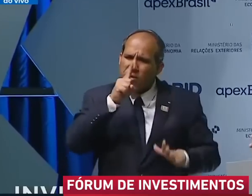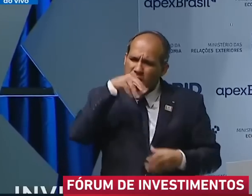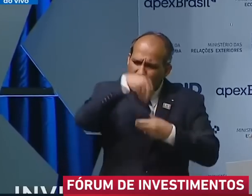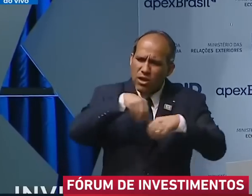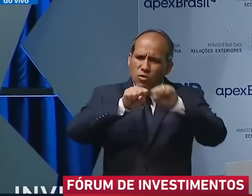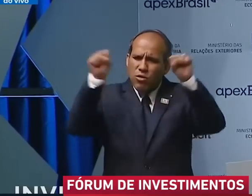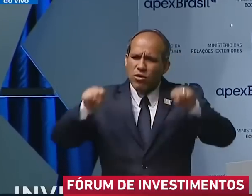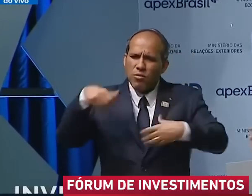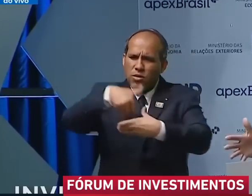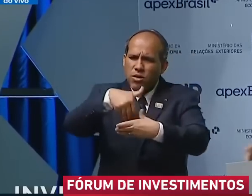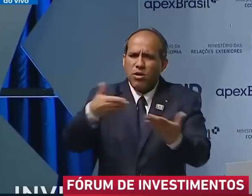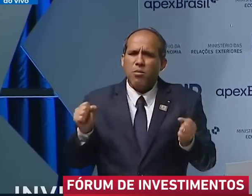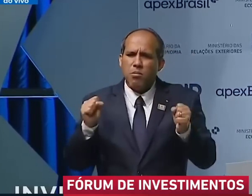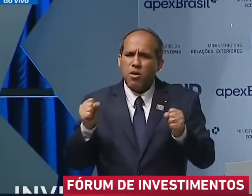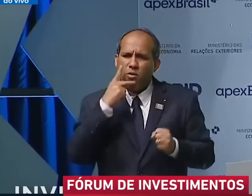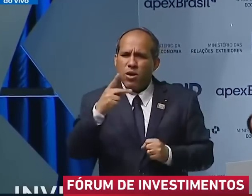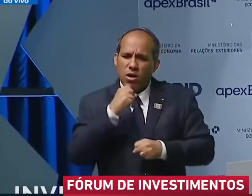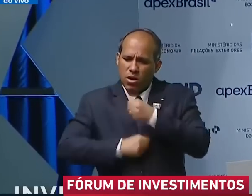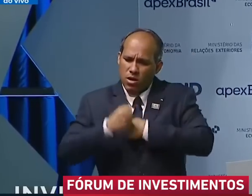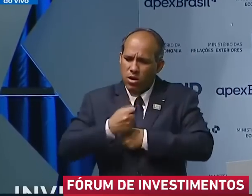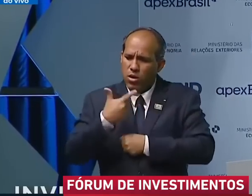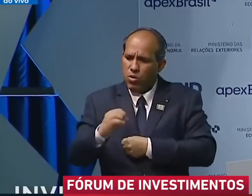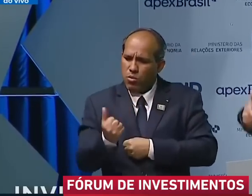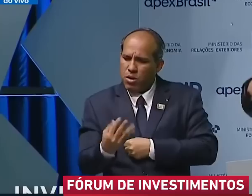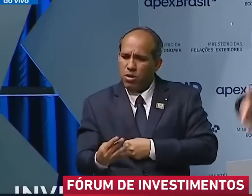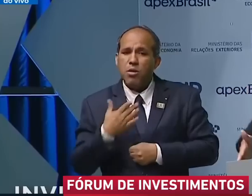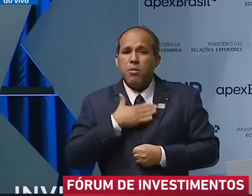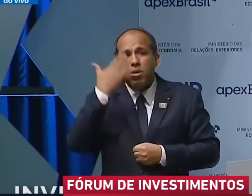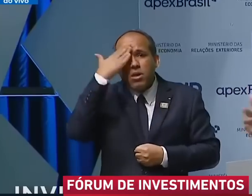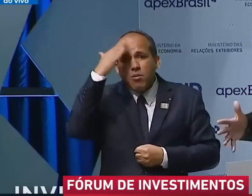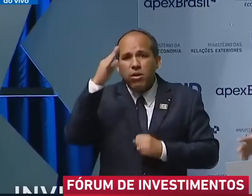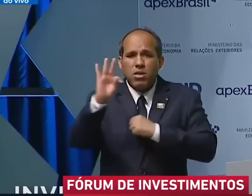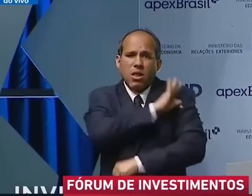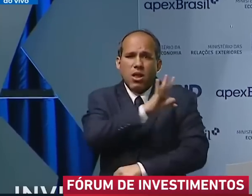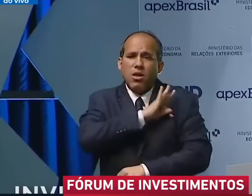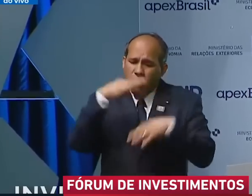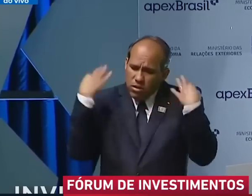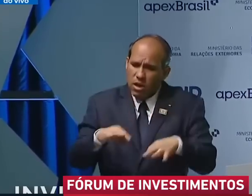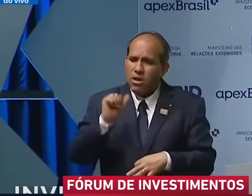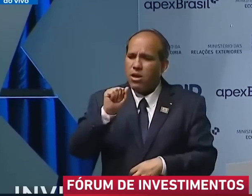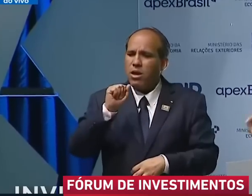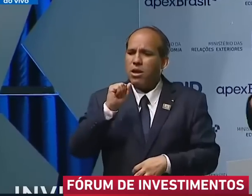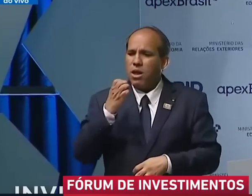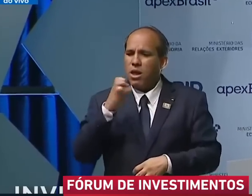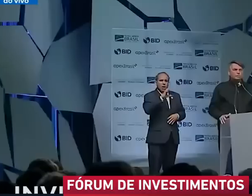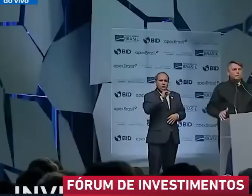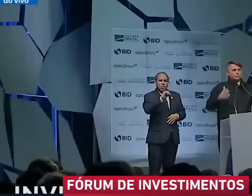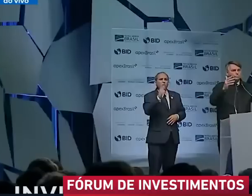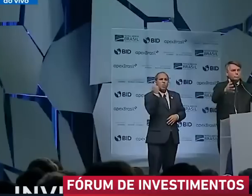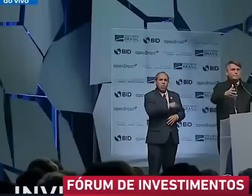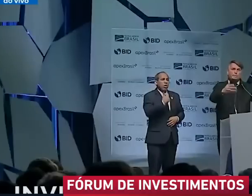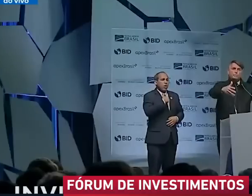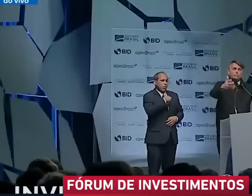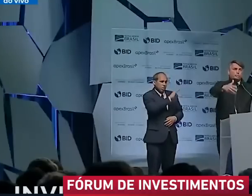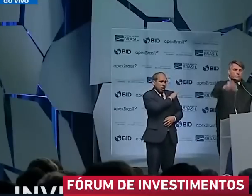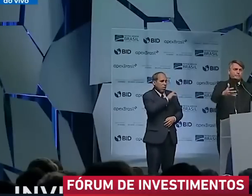eu posso dizer como foi a eleição em 2014, que no meu entendimento técnico, o Aécio ganhou, eu técnico, com